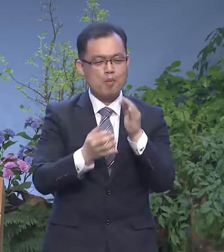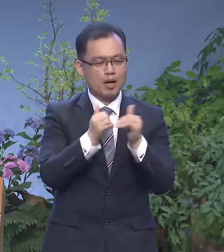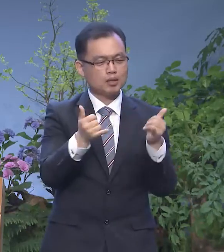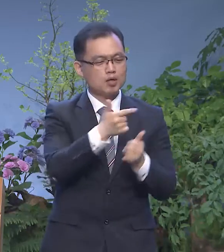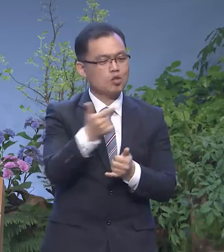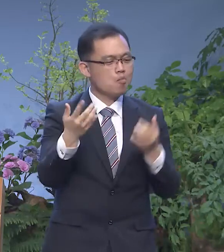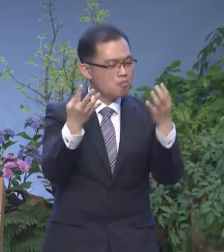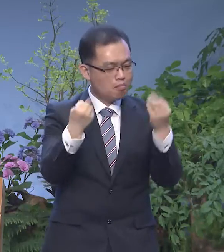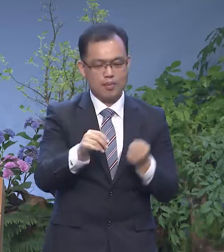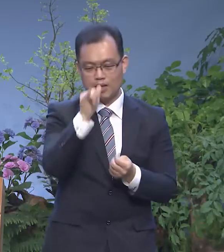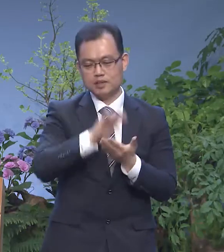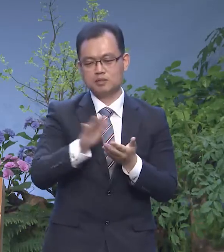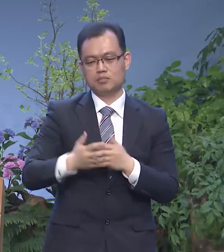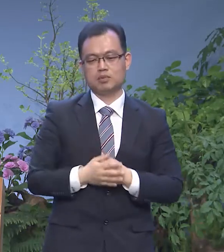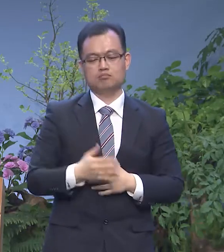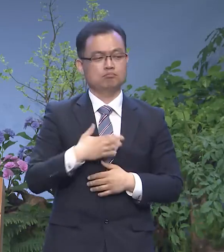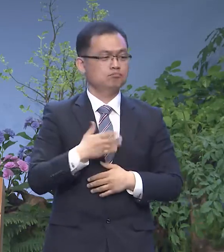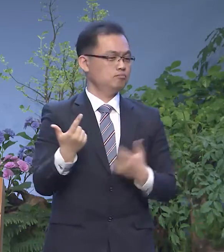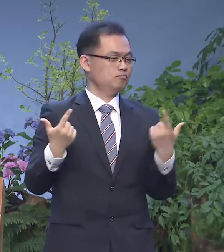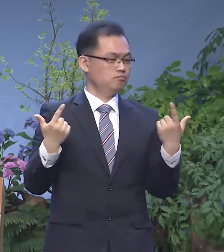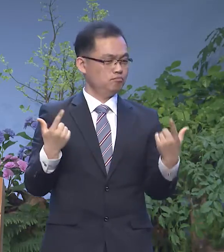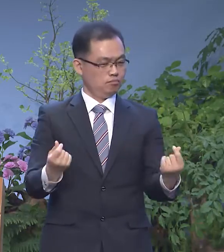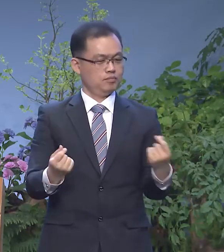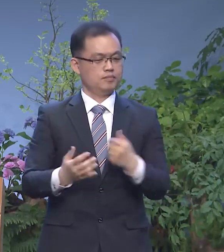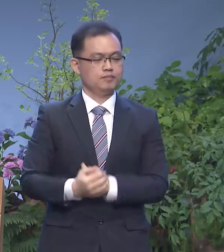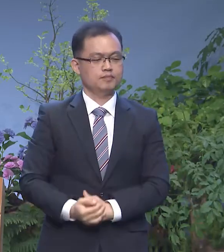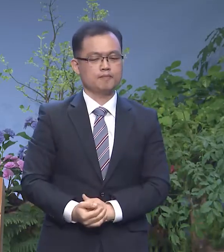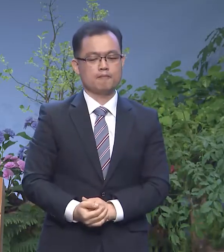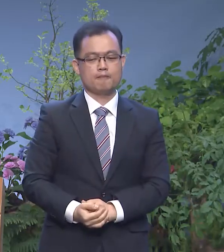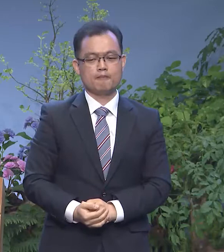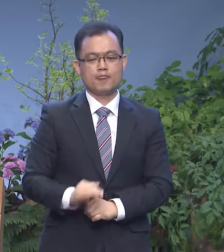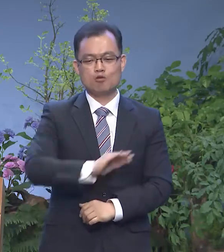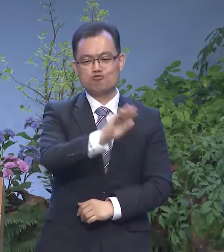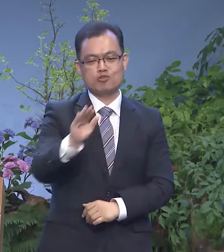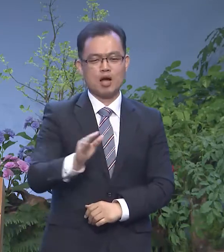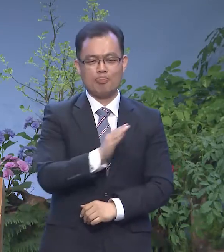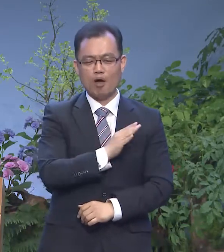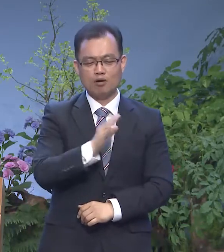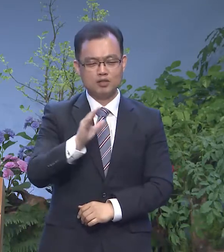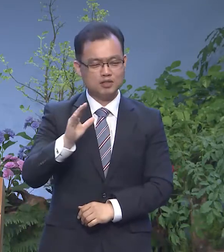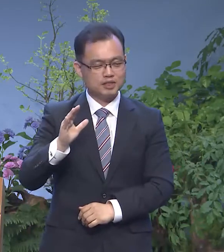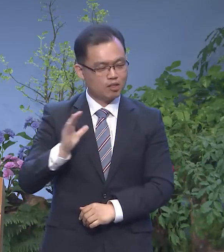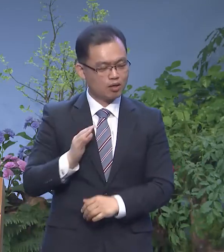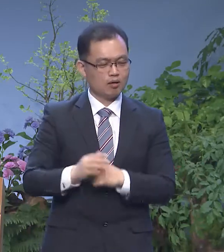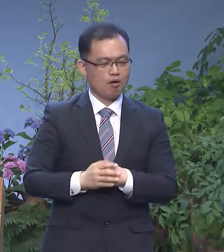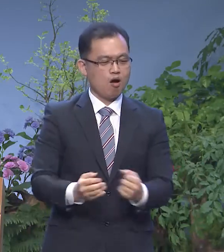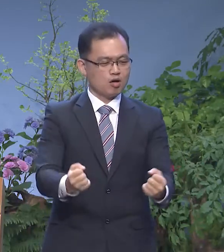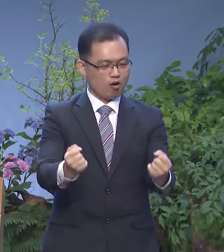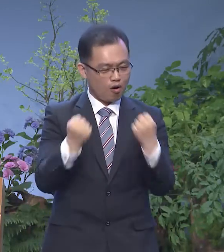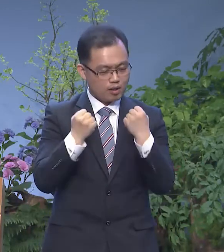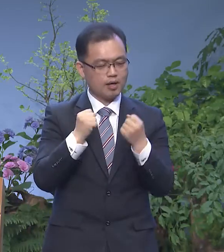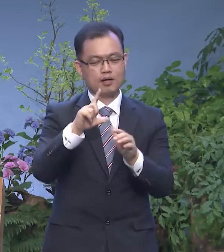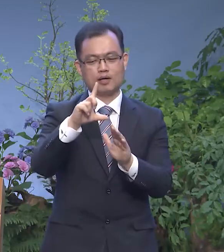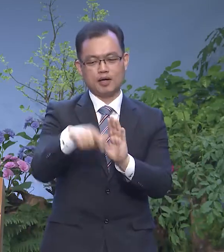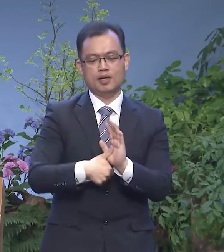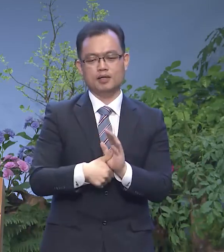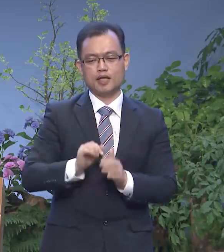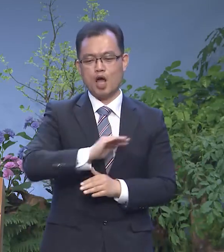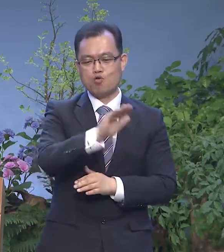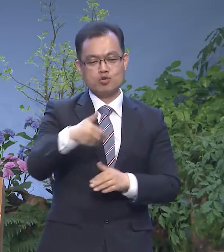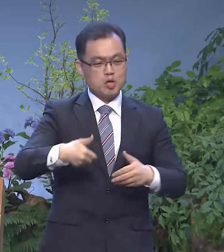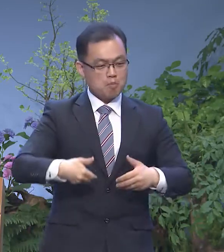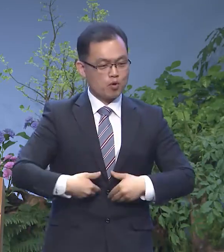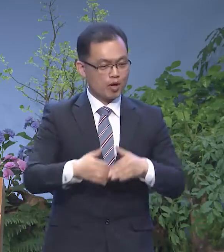저와 여러분들도 별반 다르지 않을 거예요 우리가 넉넉하고 우리가 건강할 때 우리를